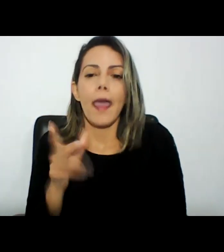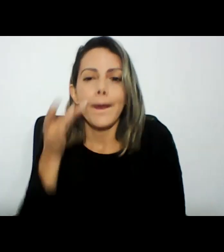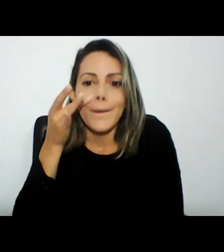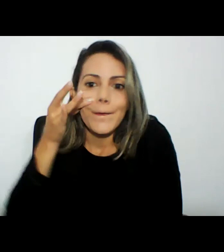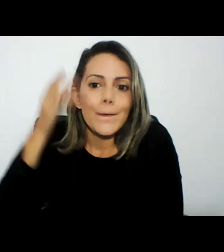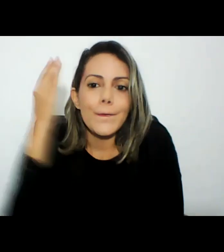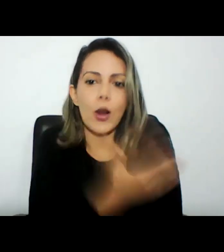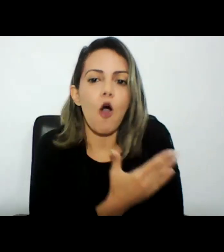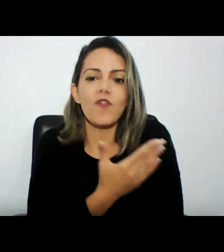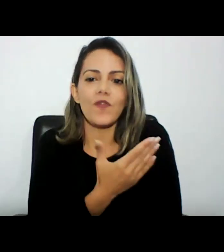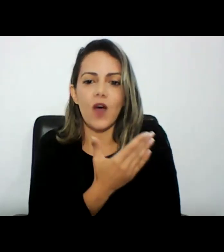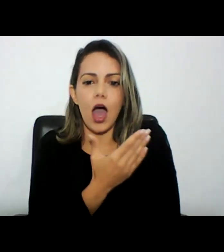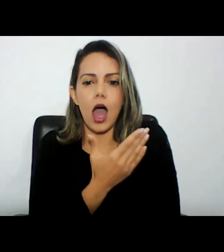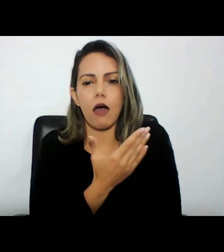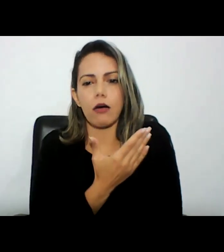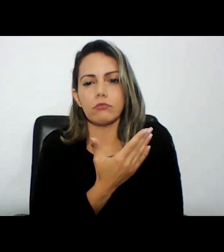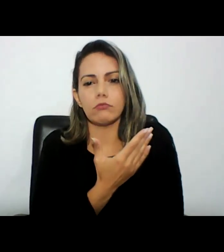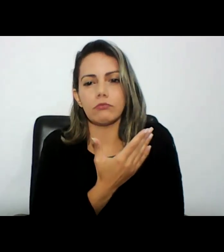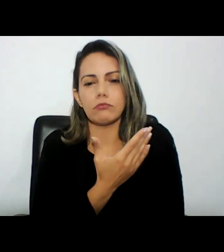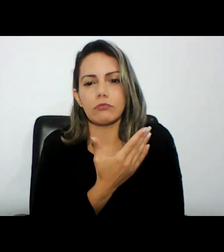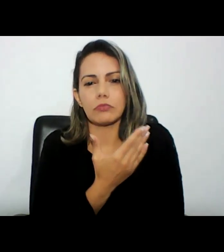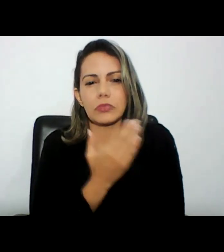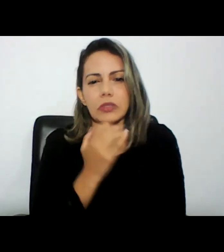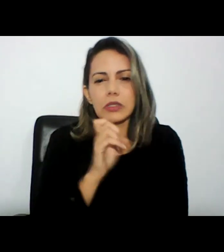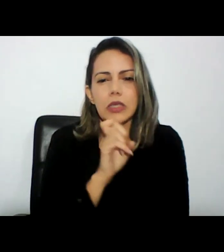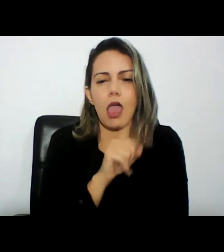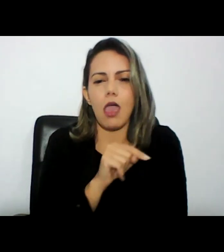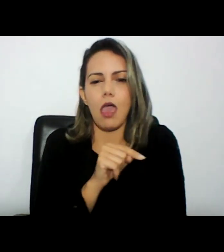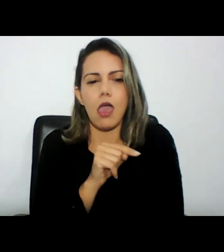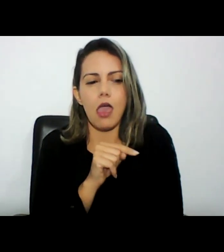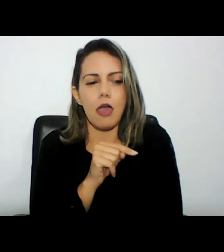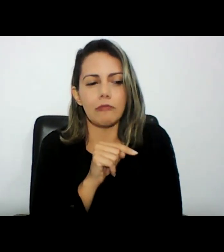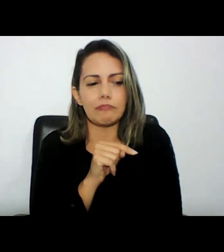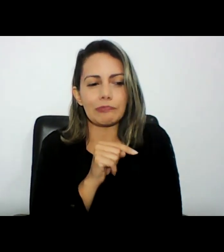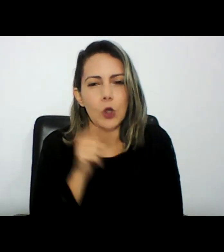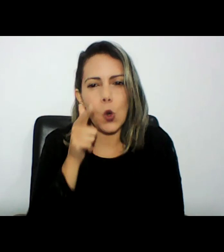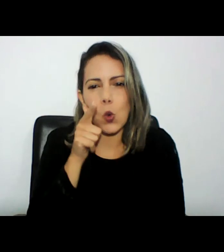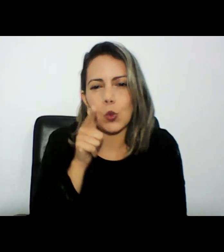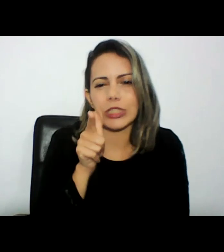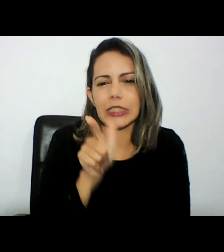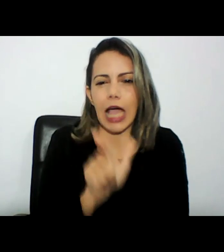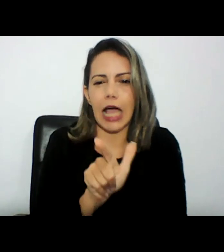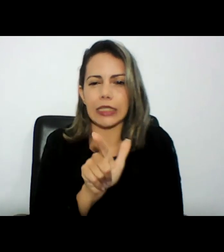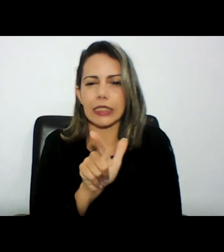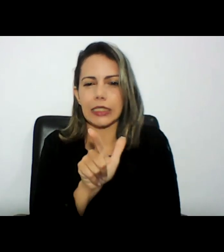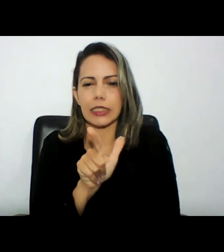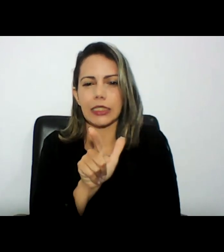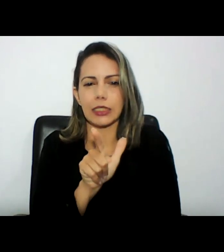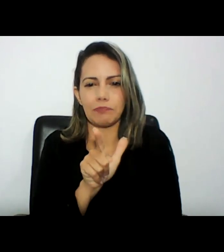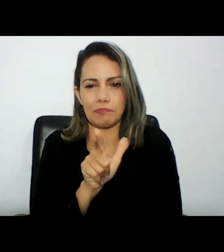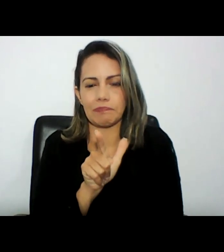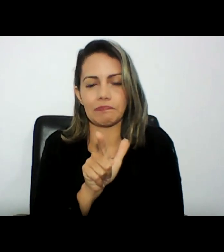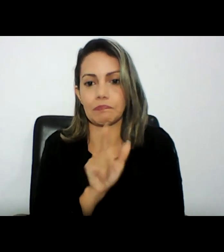que vem trabalhada de forma centrífuga, ela vem de forma centrípeda,